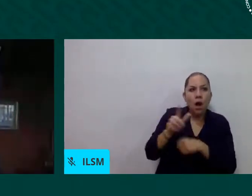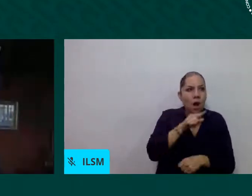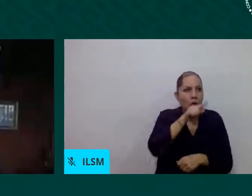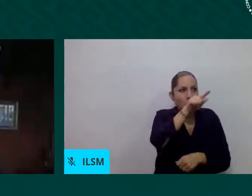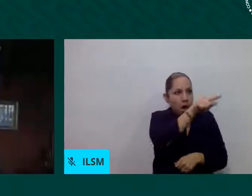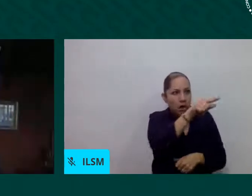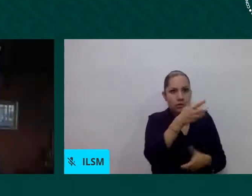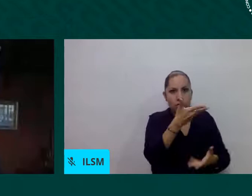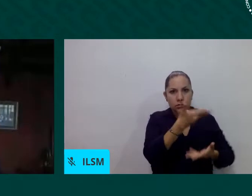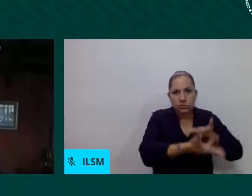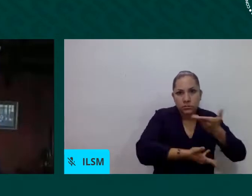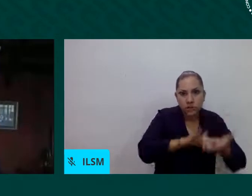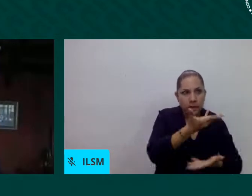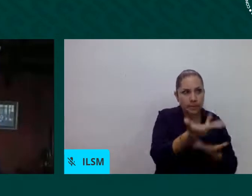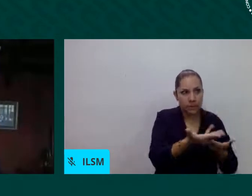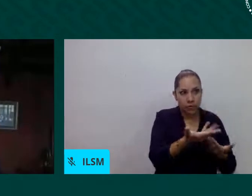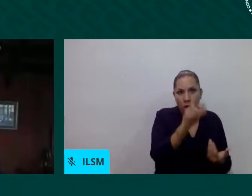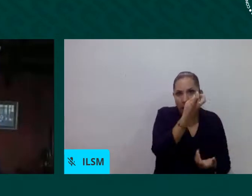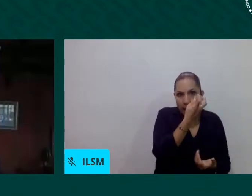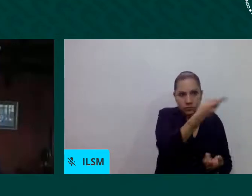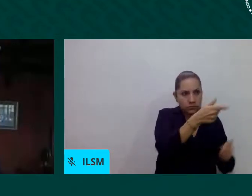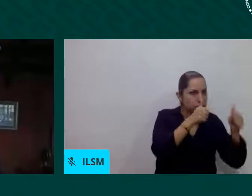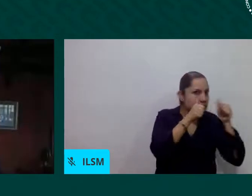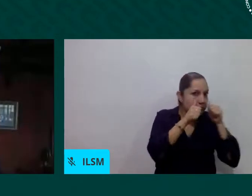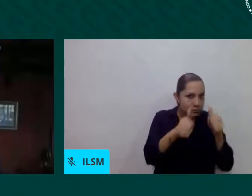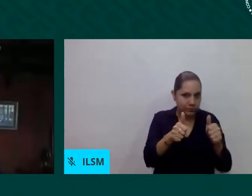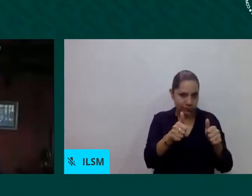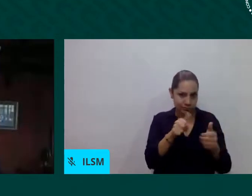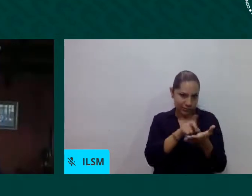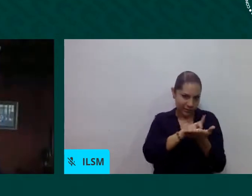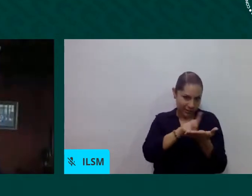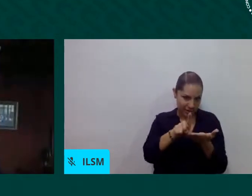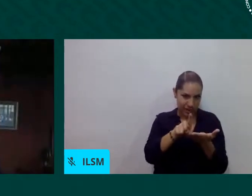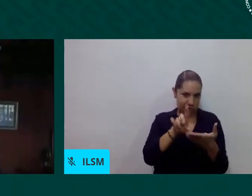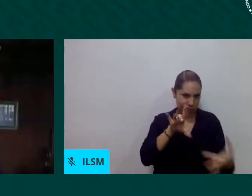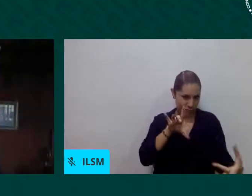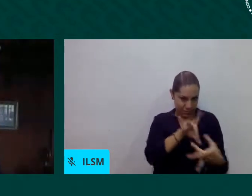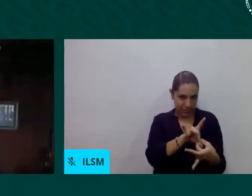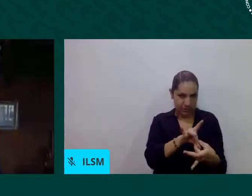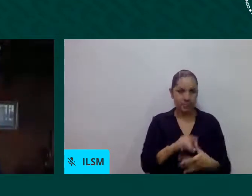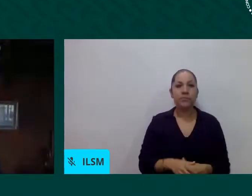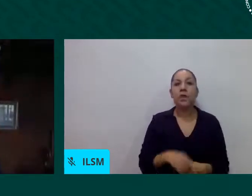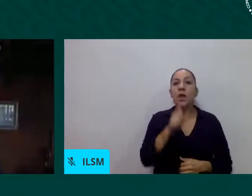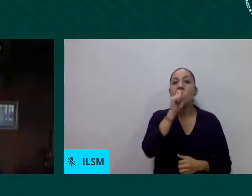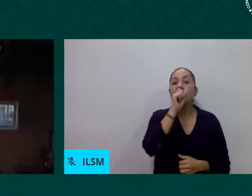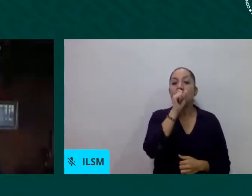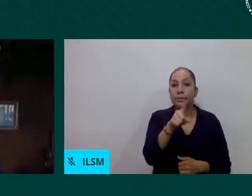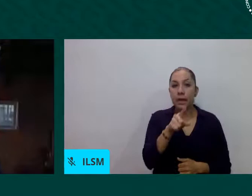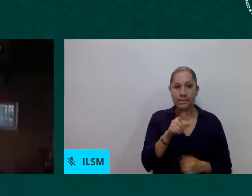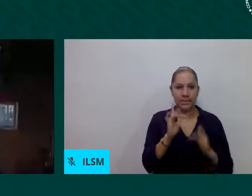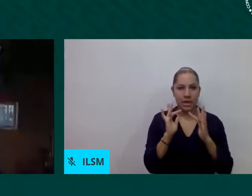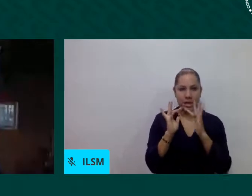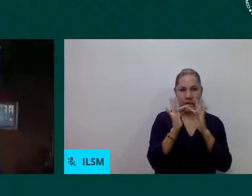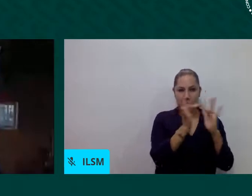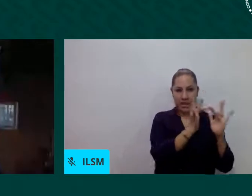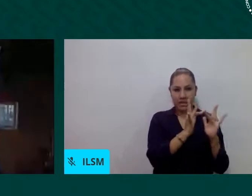desarrollando junto con la red de ciudades solidarias a través a través de